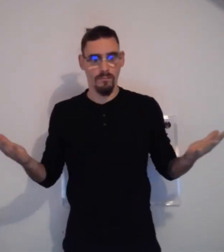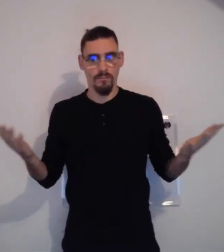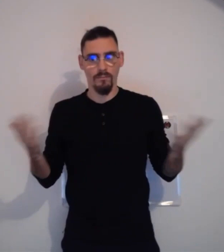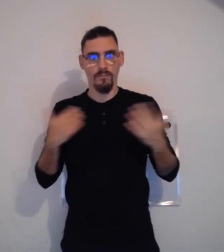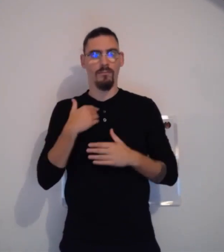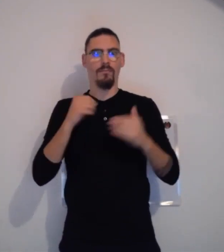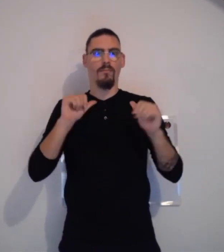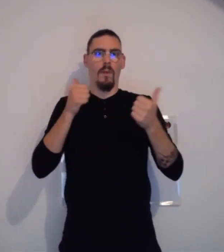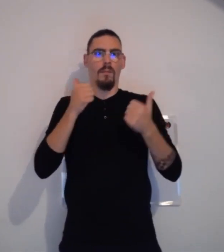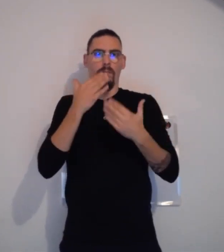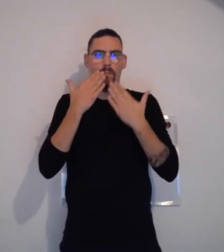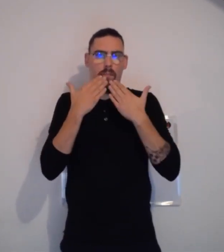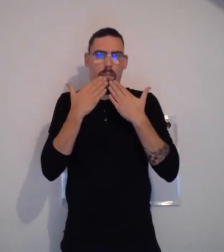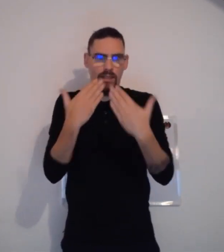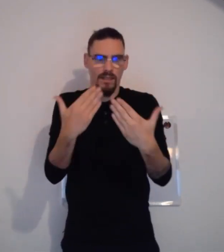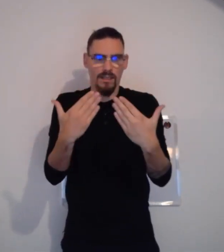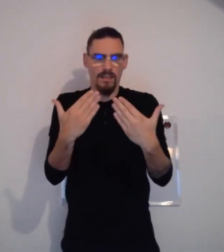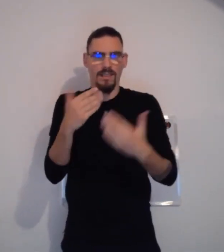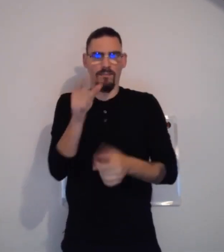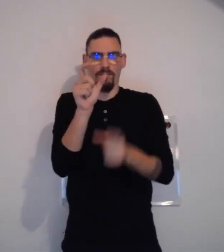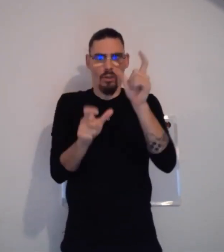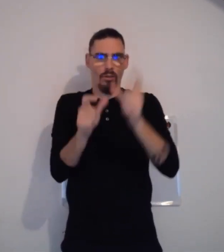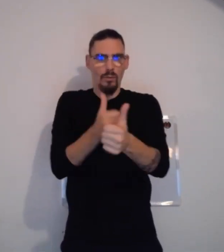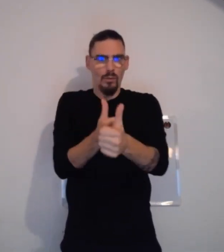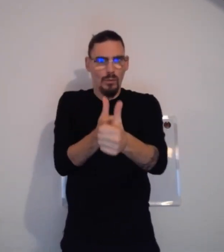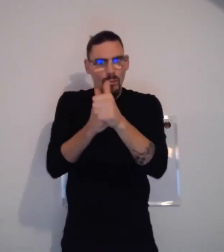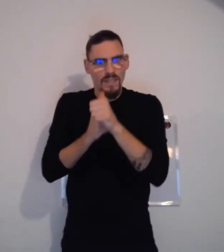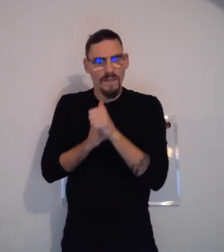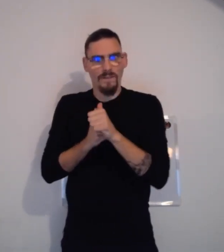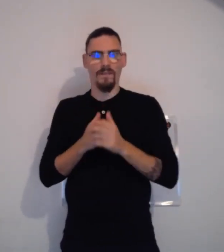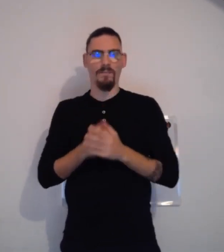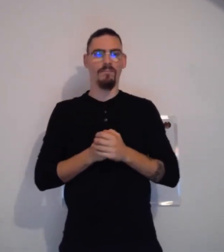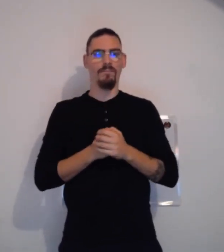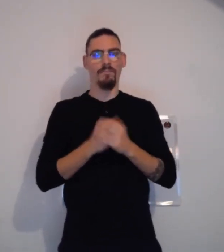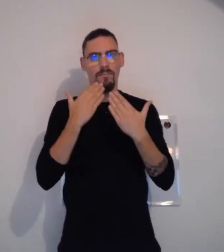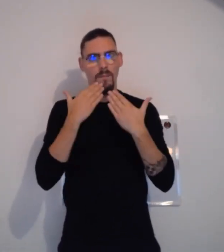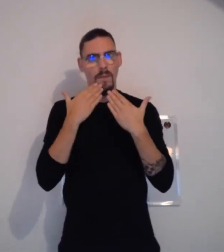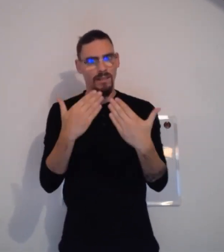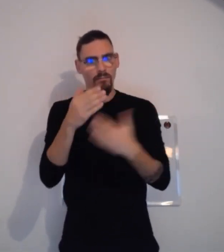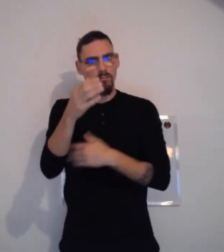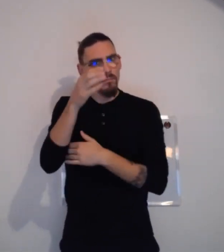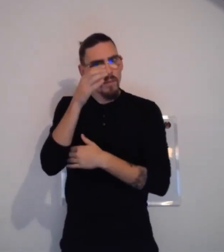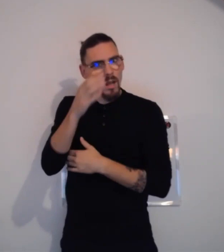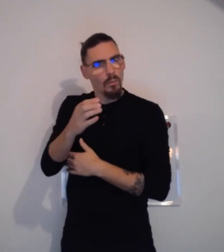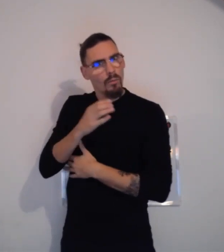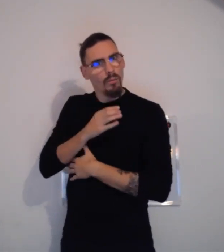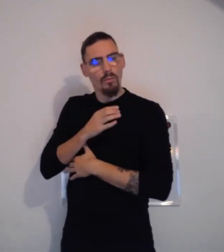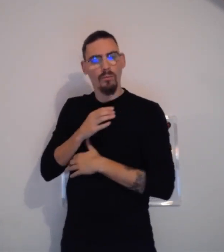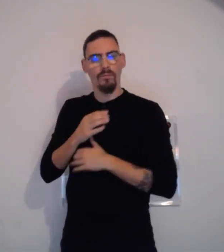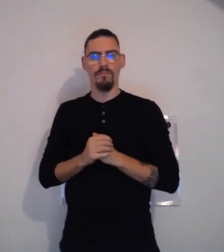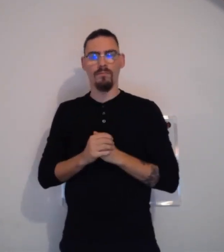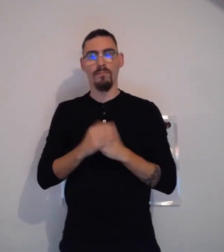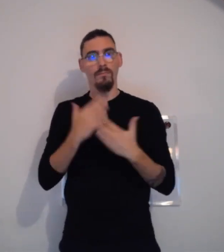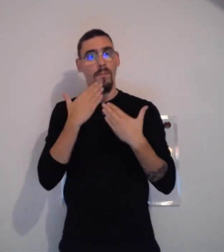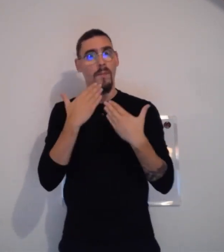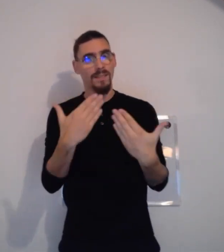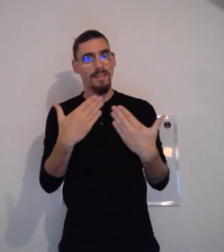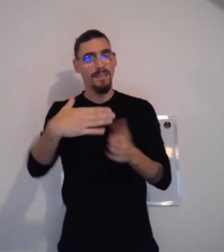Et bien, voilà, je voudrais vraiment vous remercier de m'avoir suivi comme ça tout du long. Merci beaucoup de m'avoir